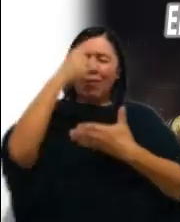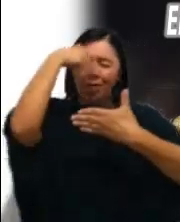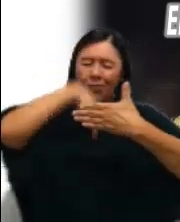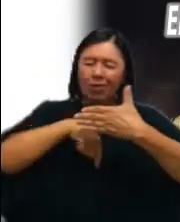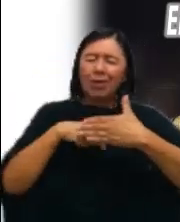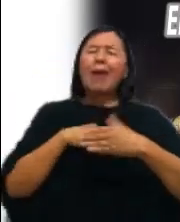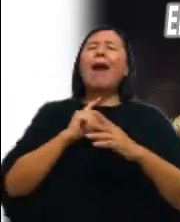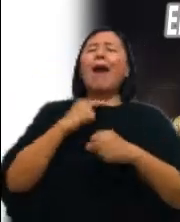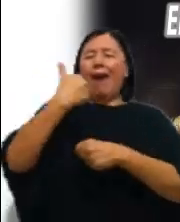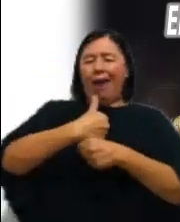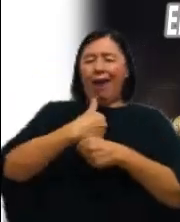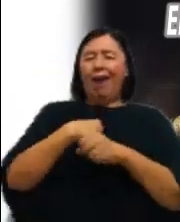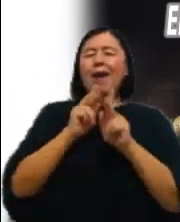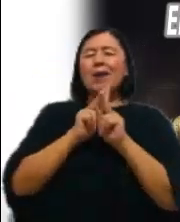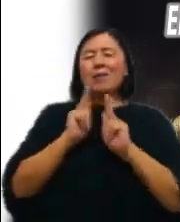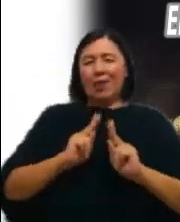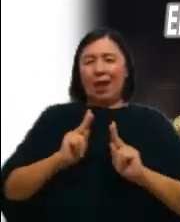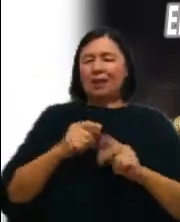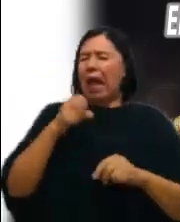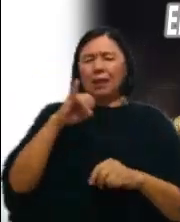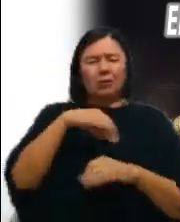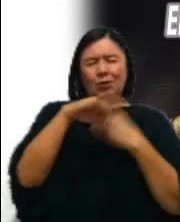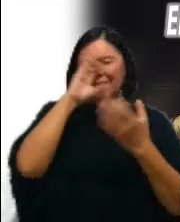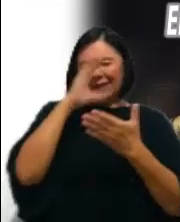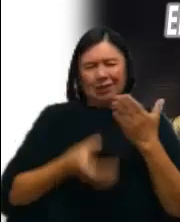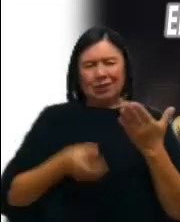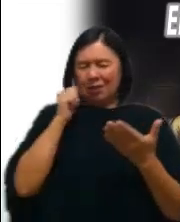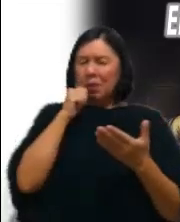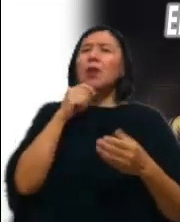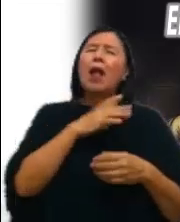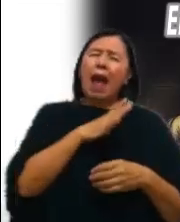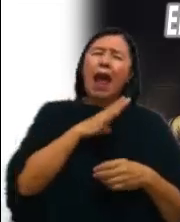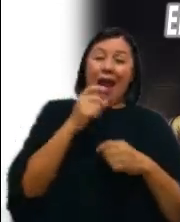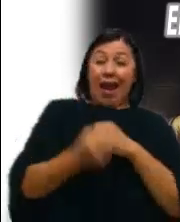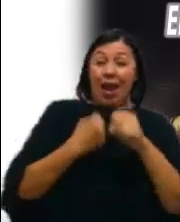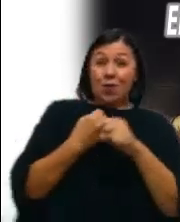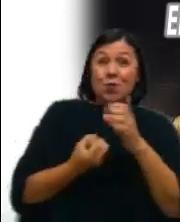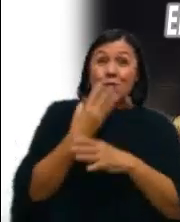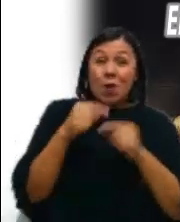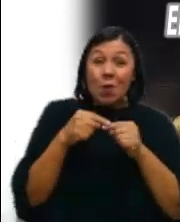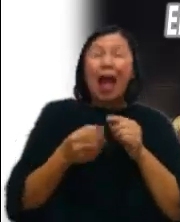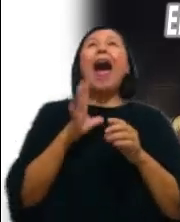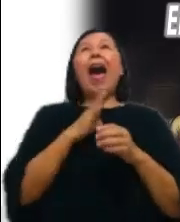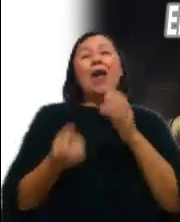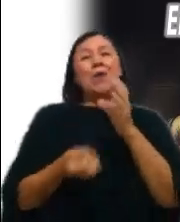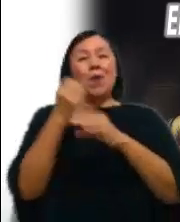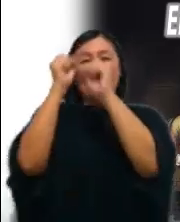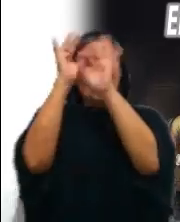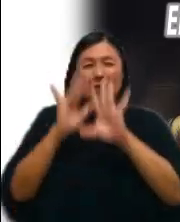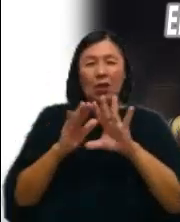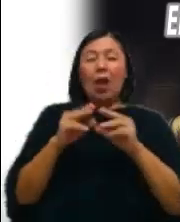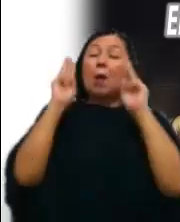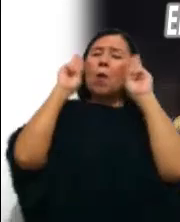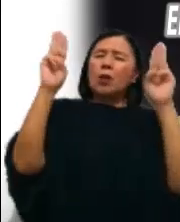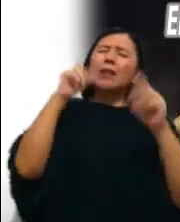Y como todo buen cristiano Al inicio del año encuentro una bendición Moisés transmite a Aarón la forma